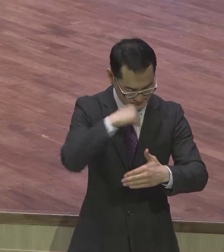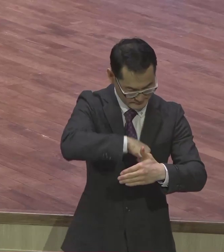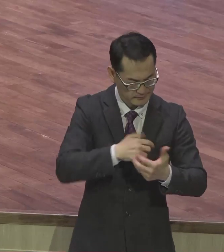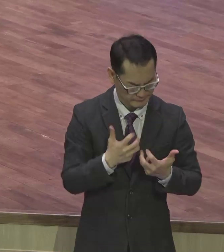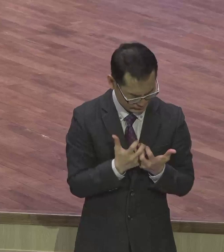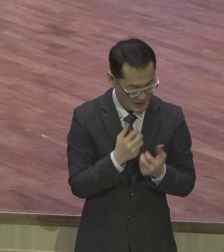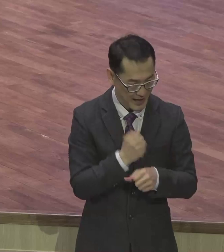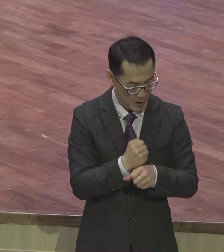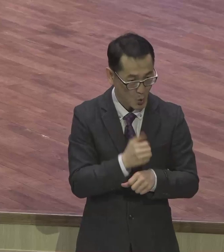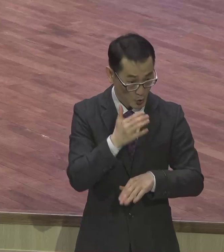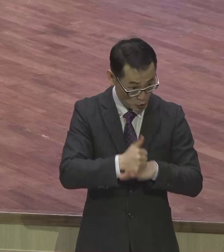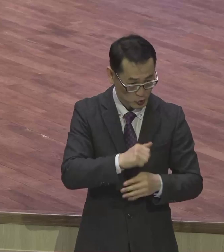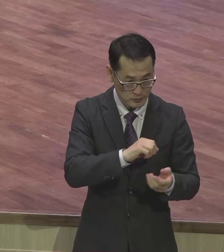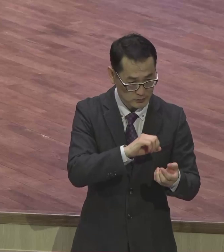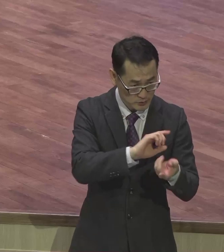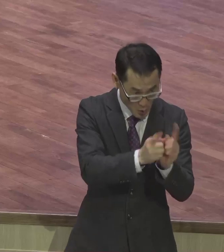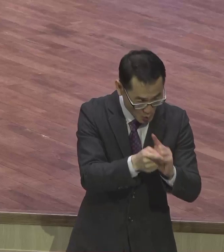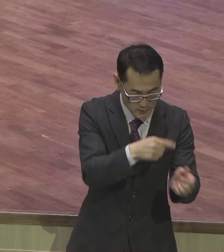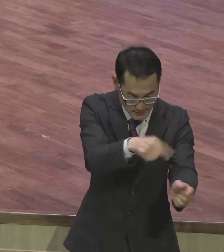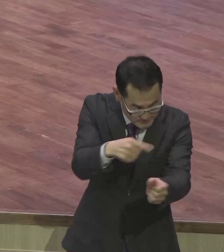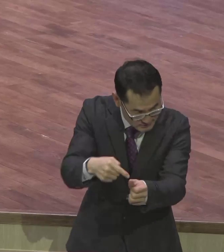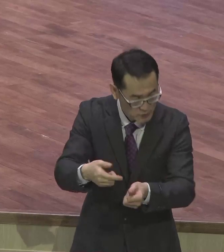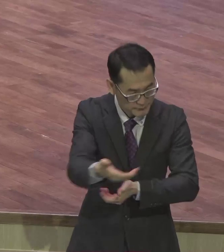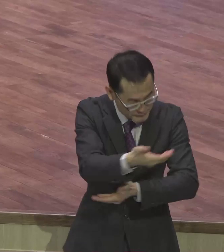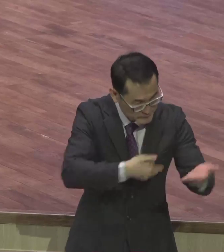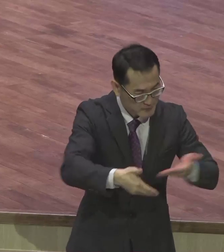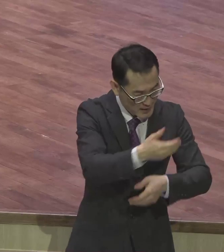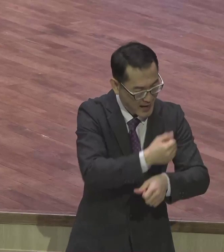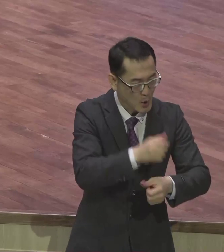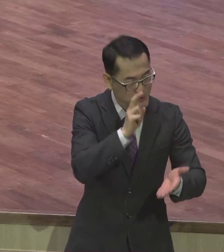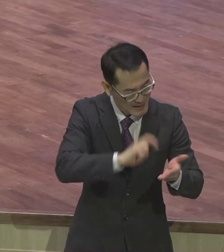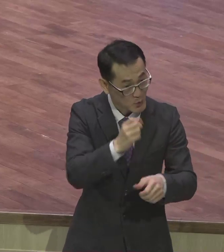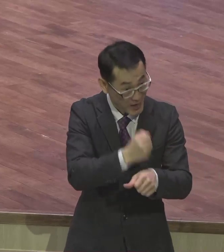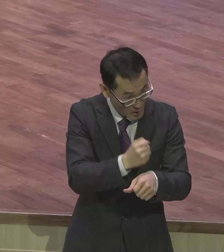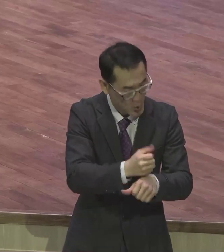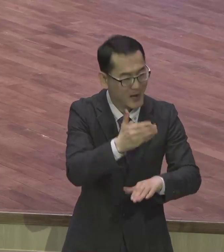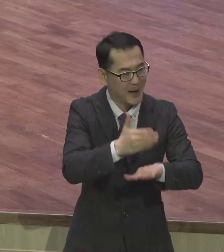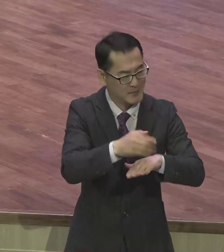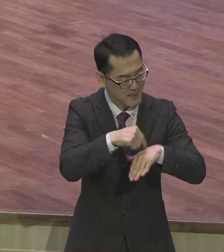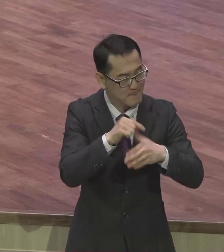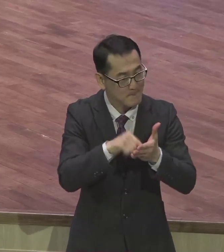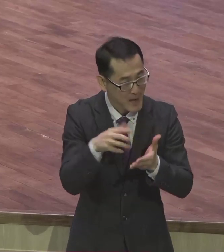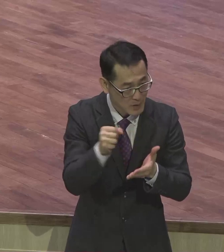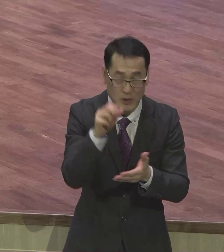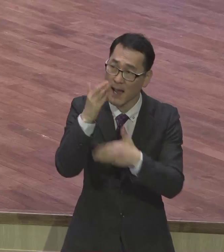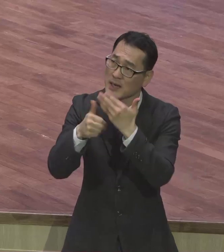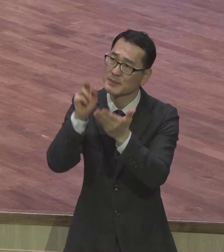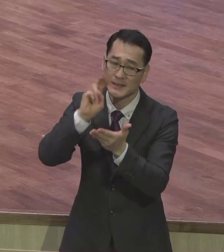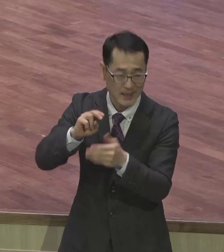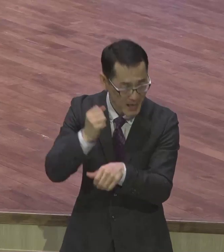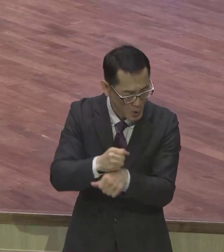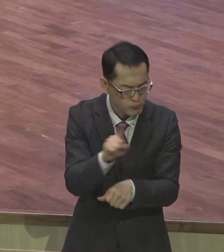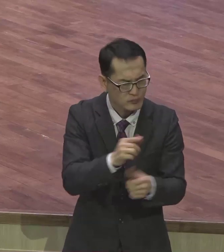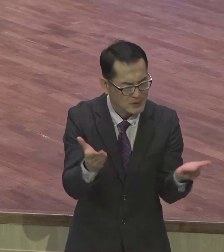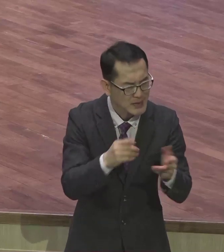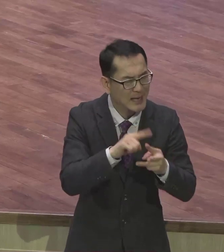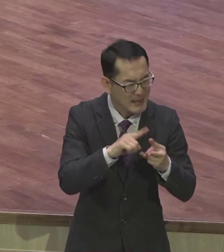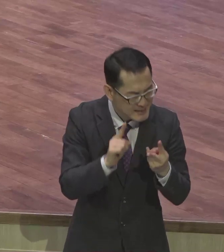가르치며 건면하고 시와 찬송과 실간노래를 부르며 감사하는 마음으로 하나님을 찬양하고 또 무엇을 하듯이 말하나 일하나 다